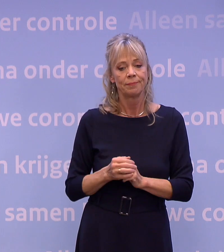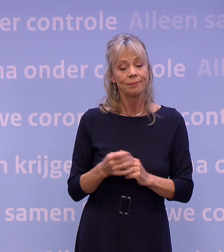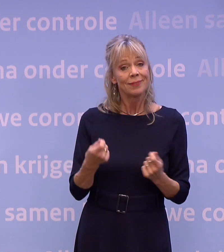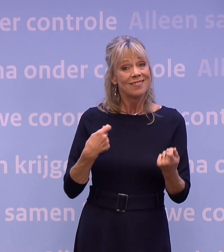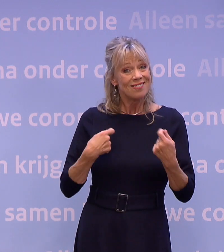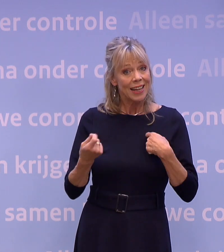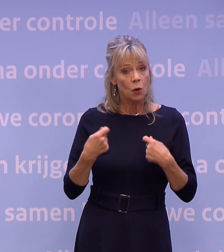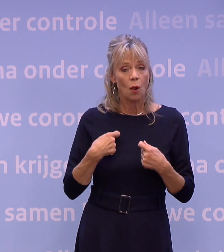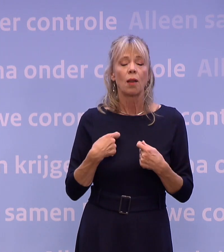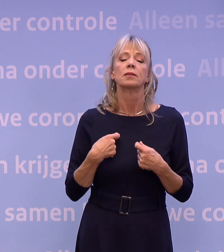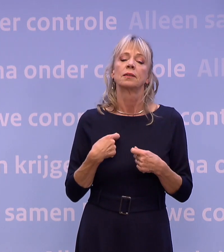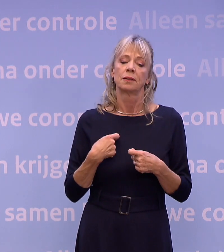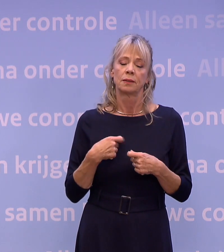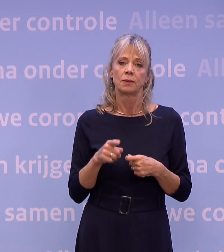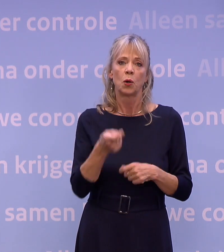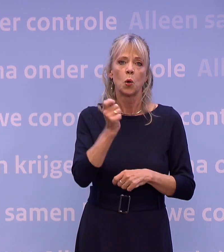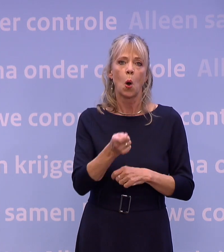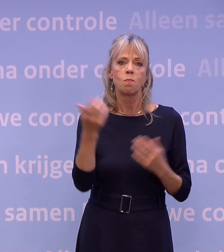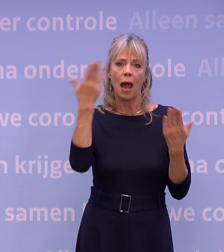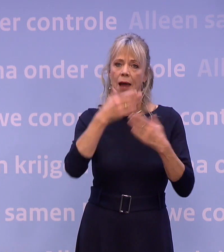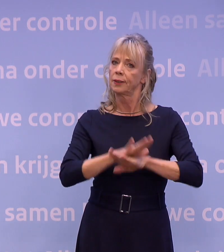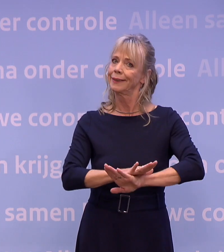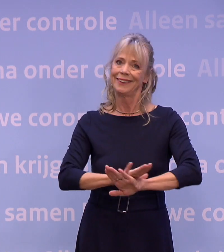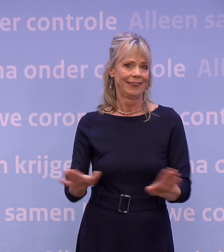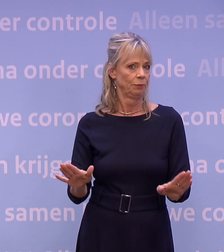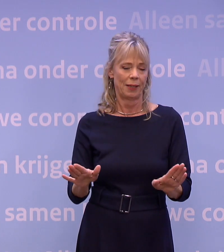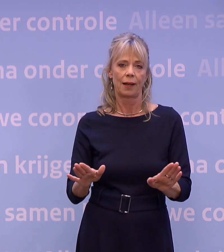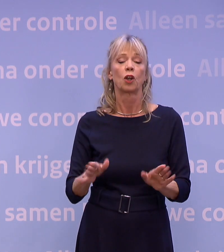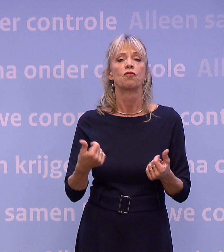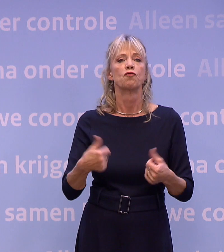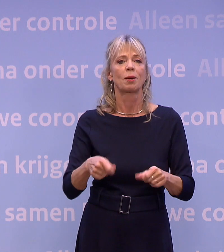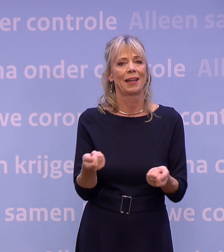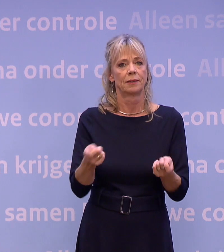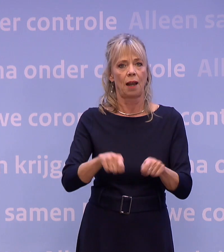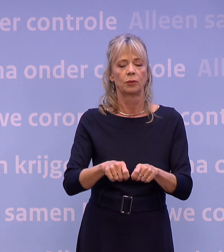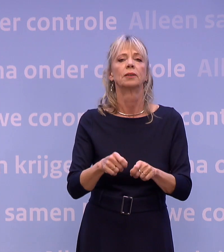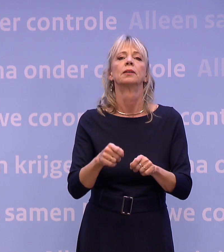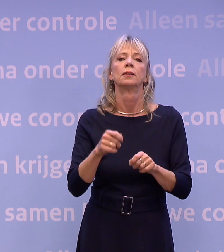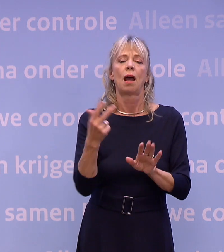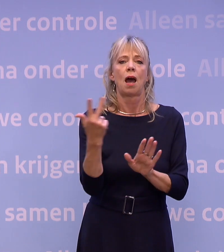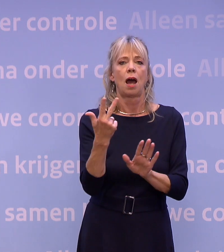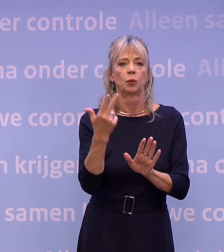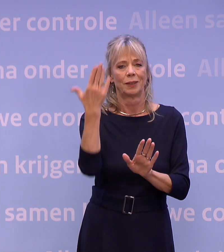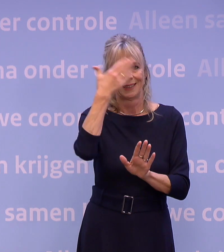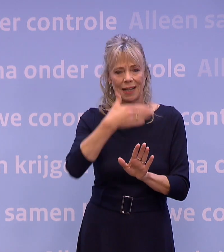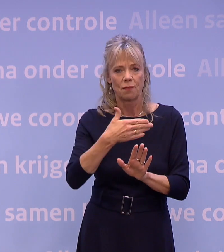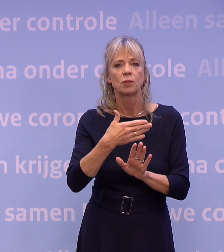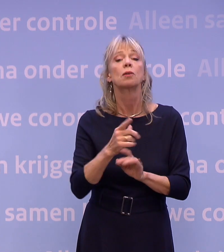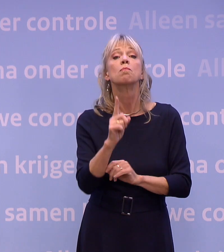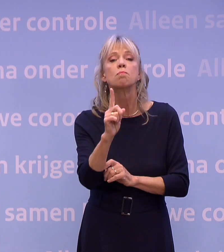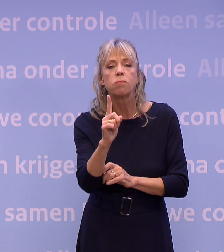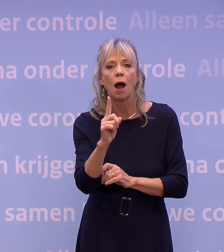zetten we een streep door de koopavonden. En dan komt de verplichte sluitingstijd na acht uur s'avonds, behalve voor de